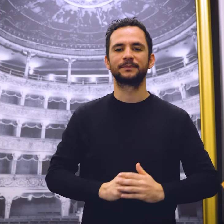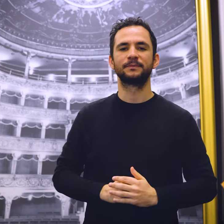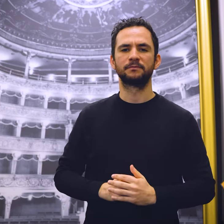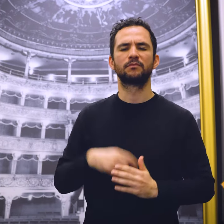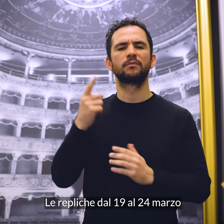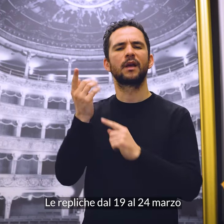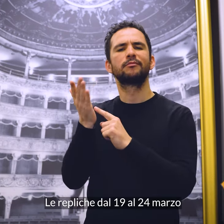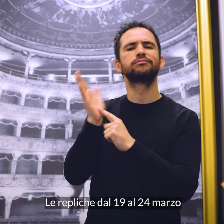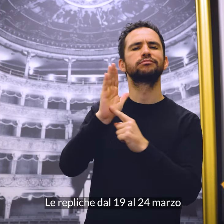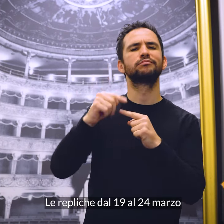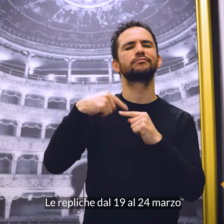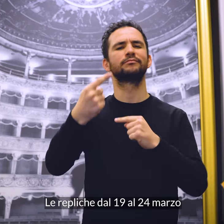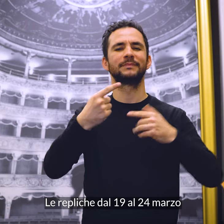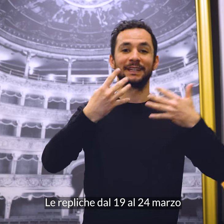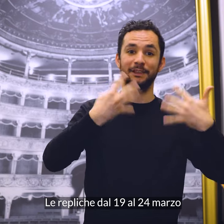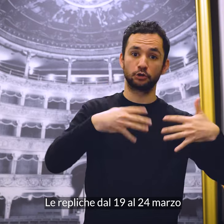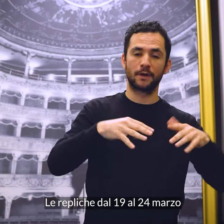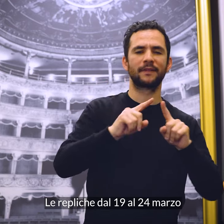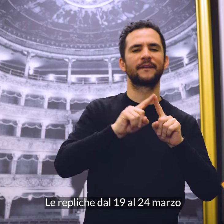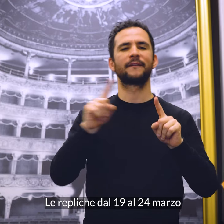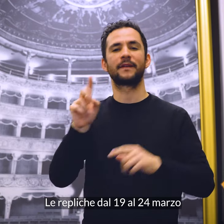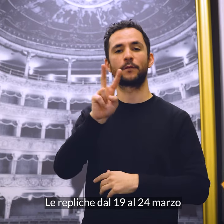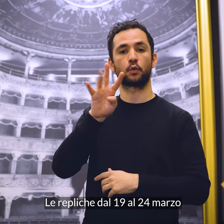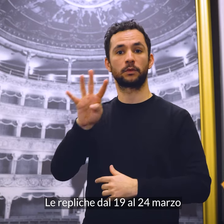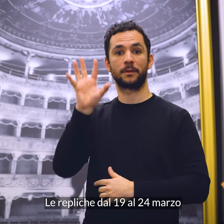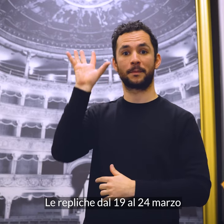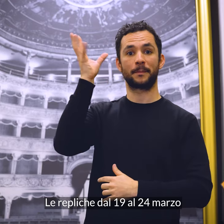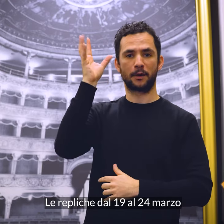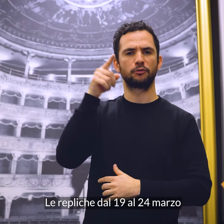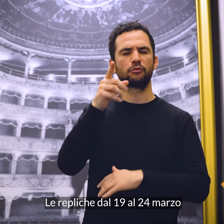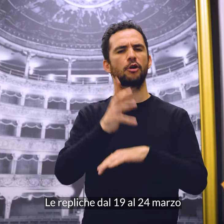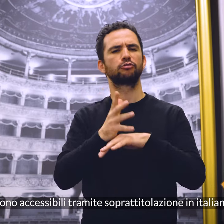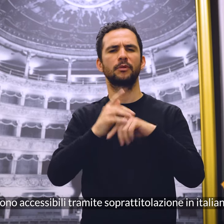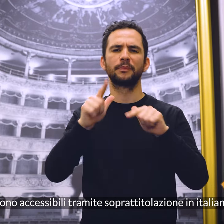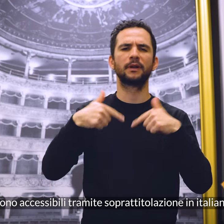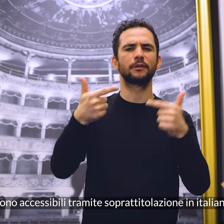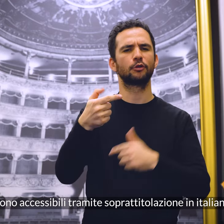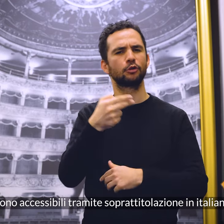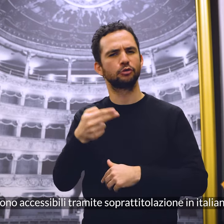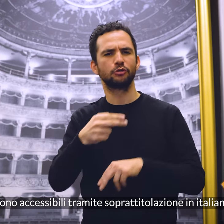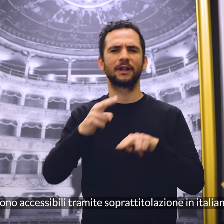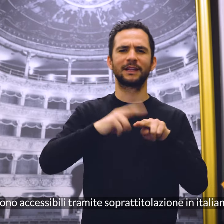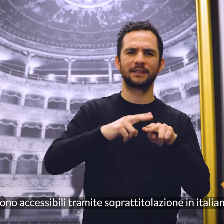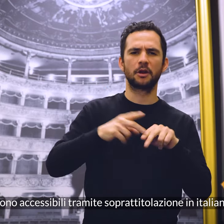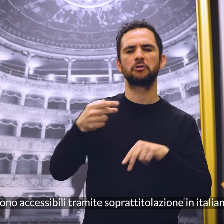Le repliche dal 19 al 24 marzo sono accessibili tramite